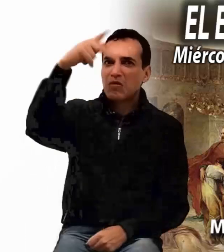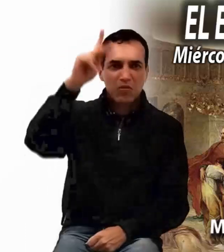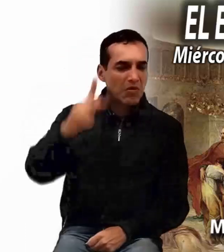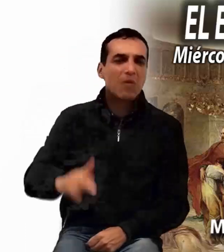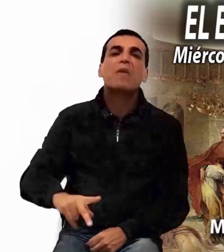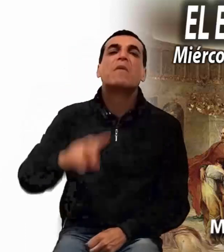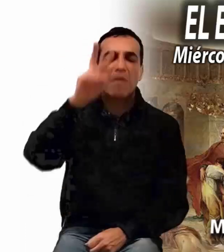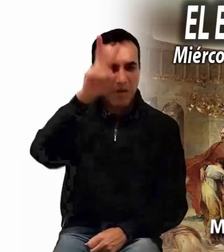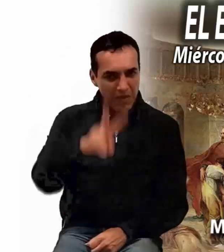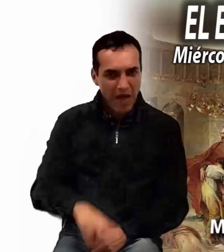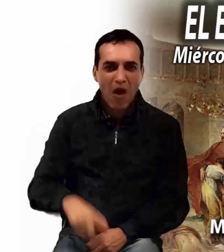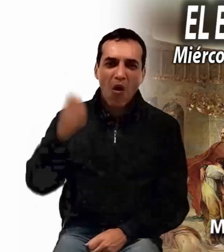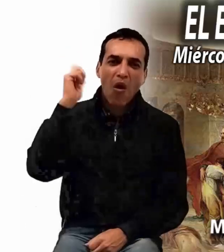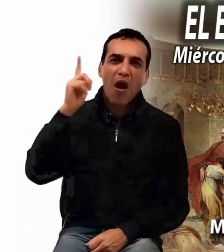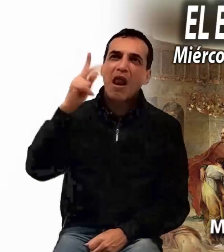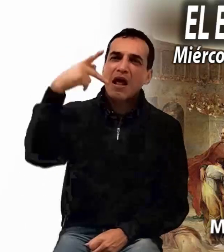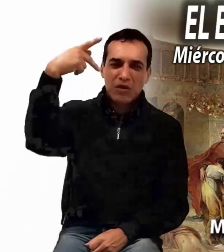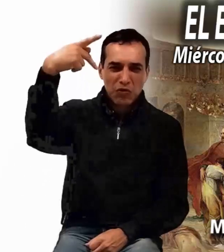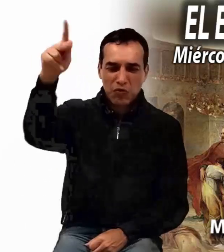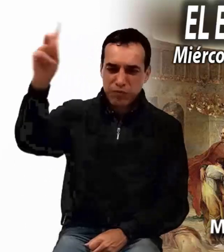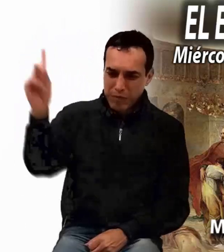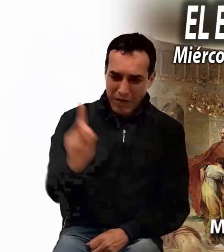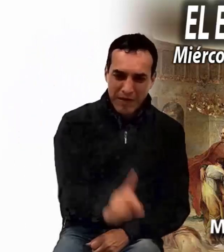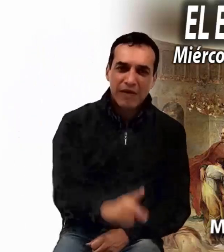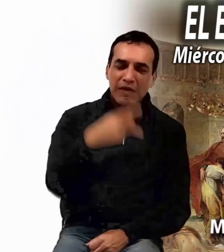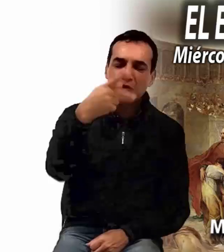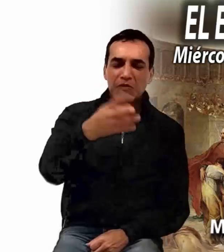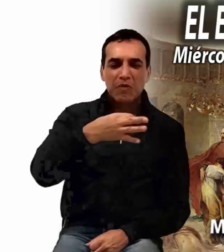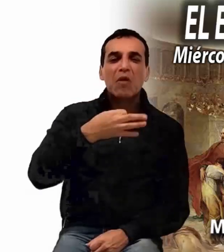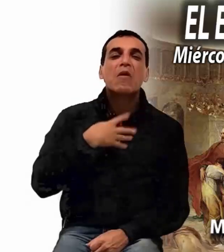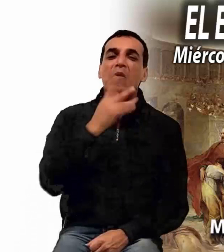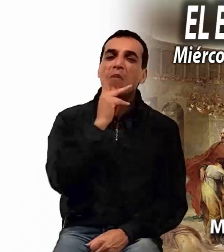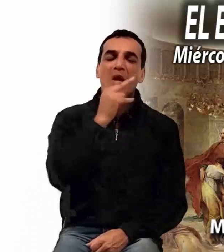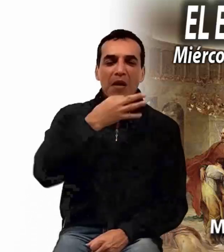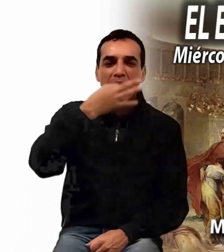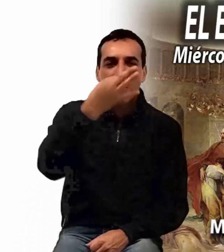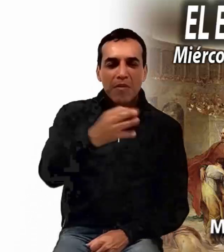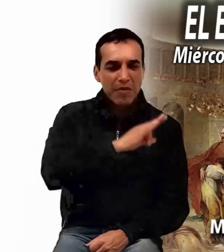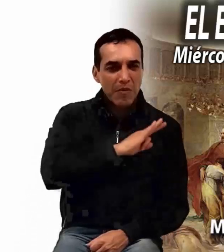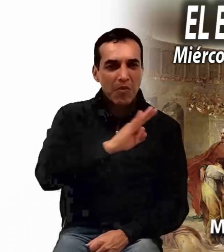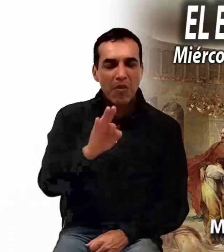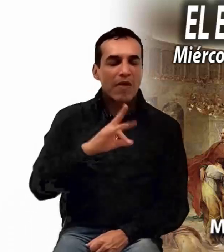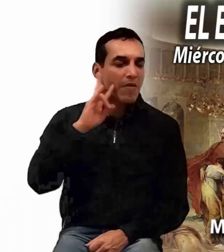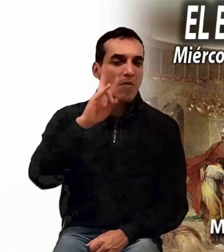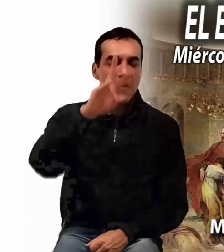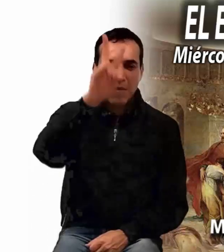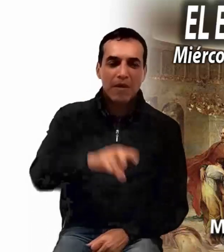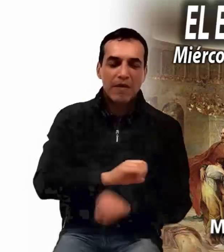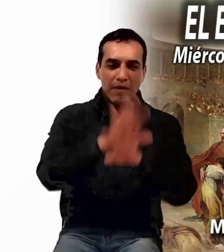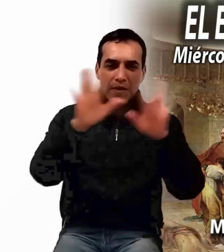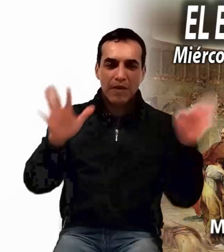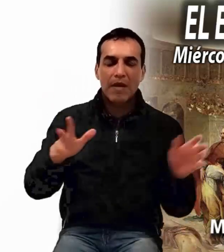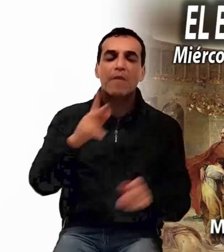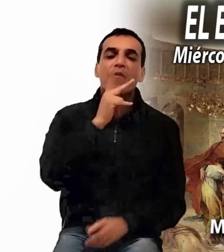Que sea su presencia y su palabra las que hagan resplandecer la verdad. El Señor